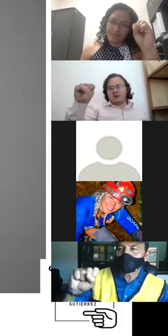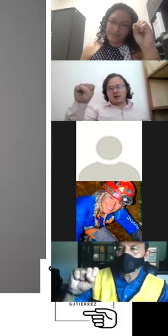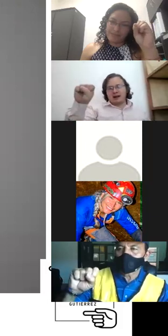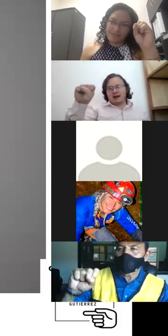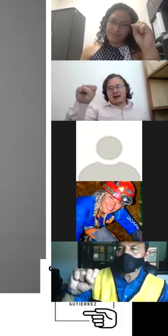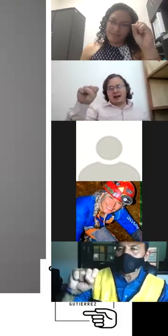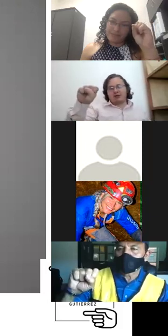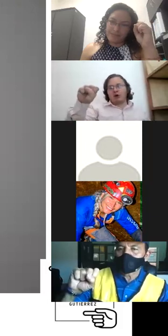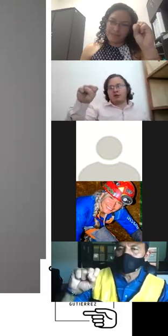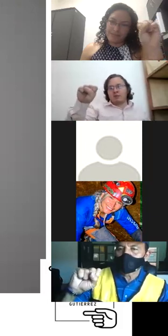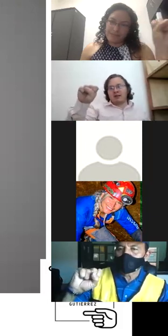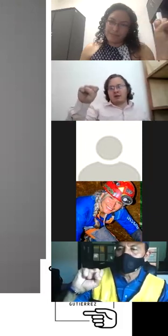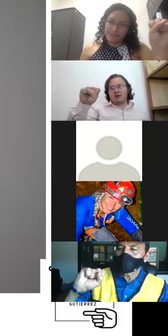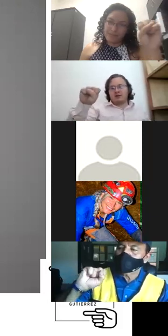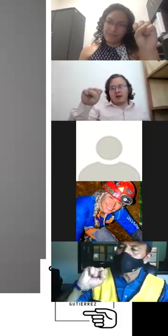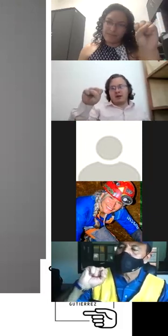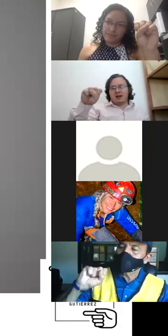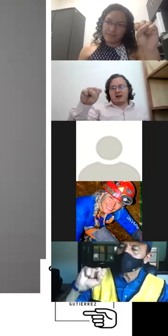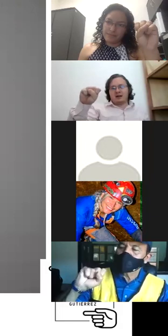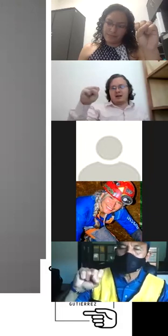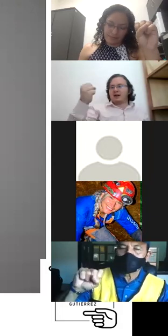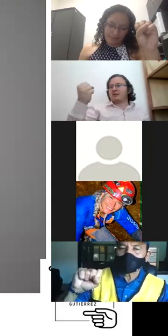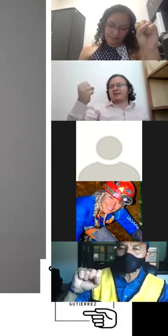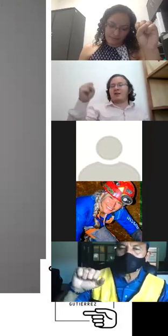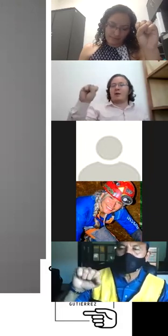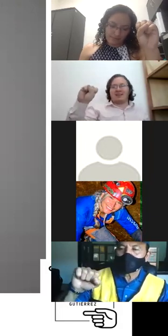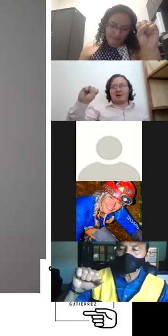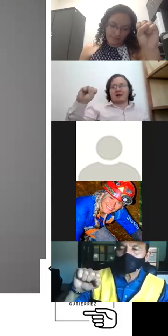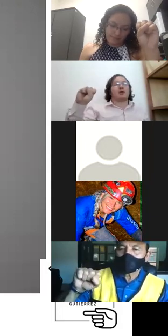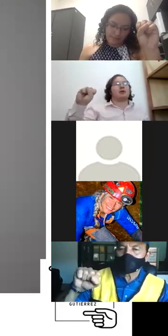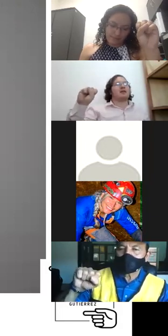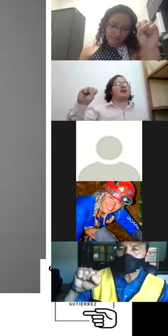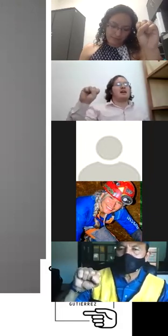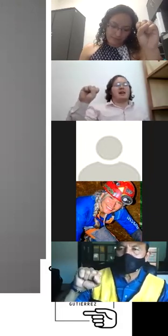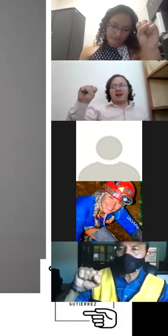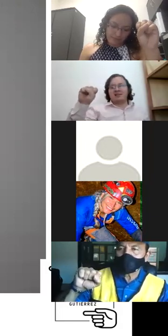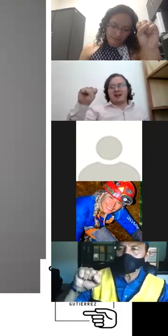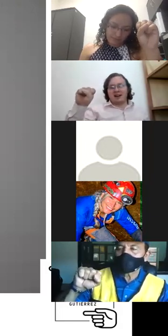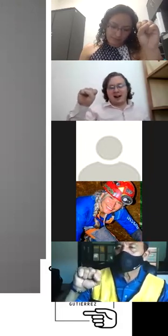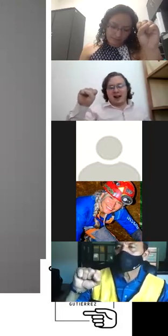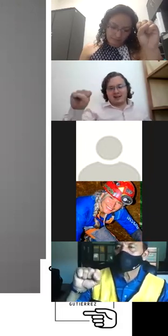a todos los demás dedos ¿sí? tratando de abrazarlos a todos esa es la letra S